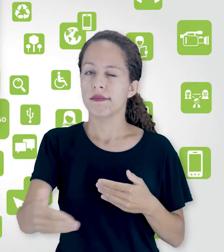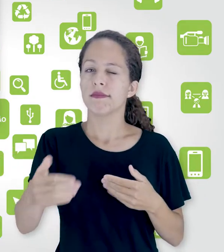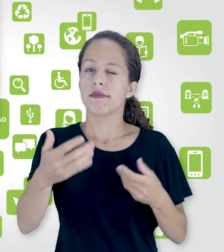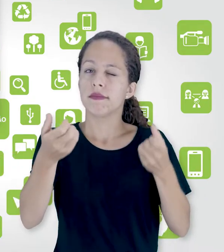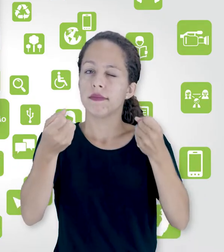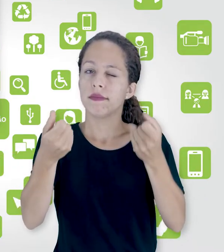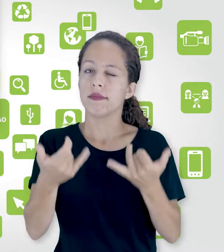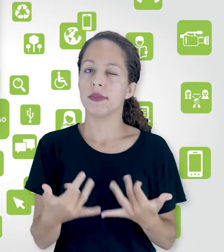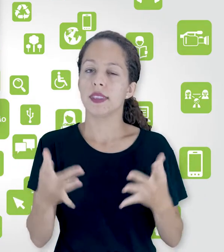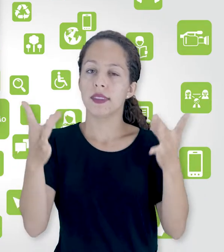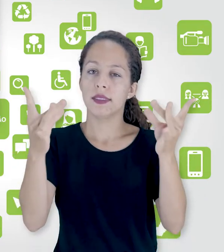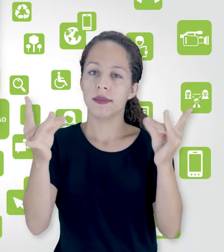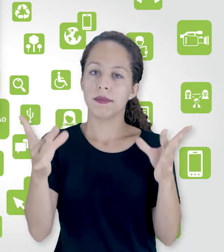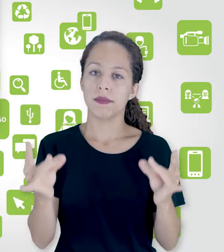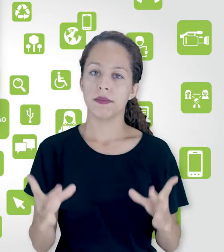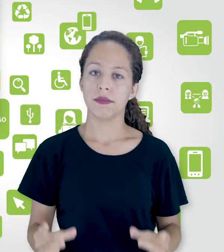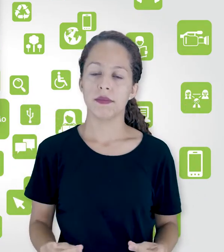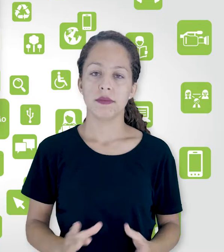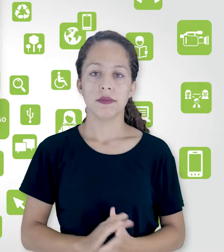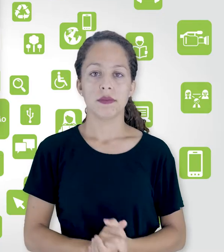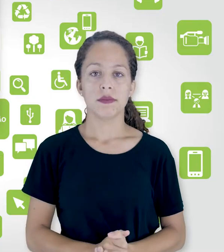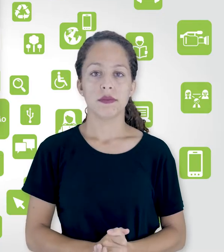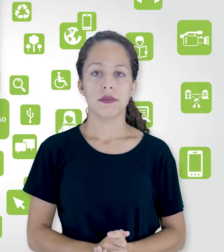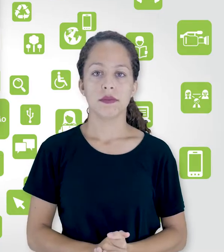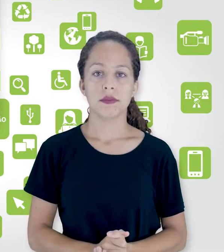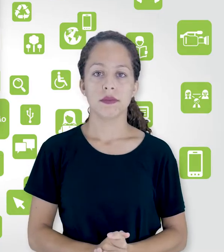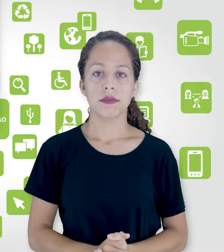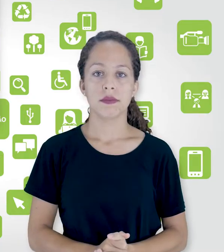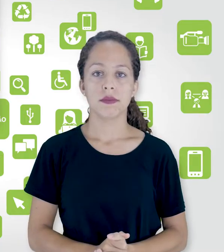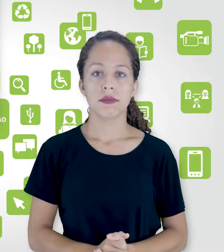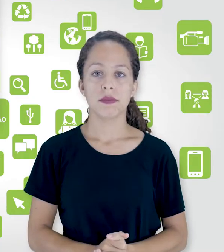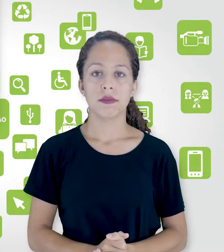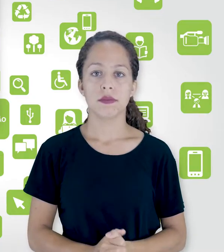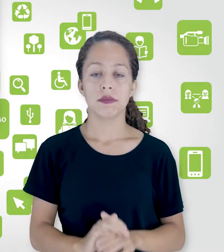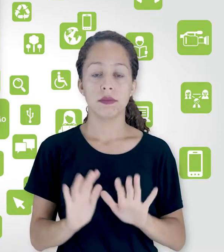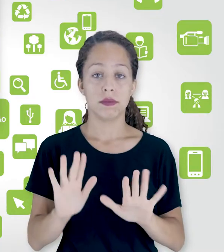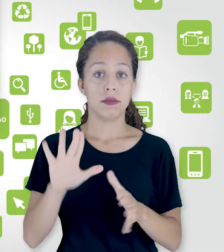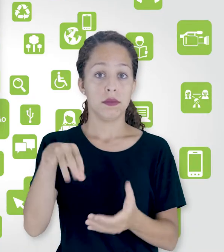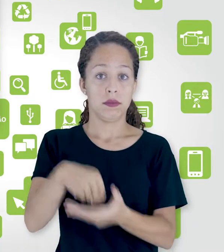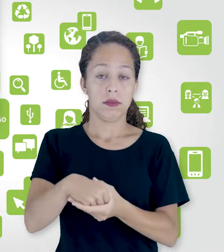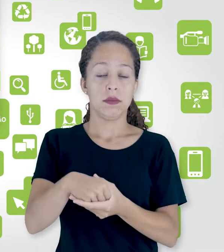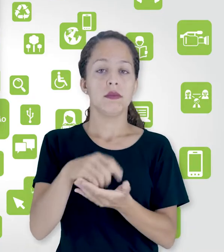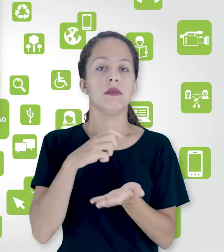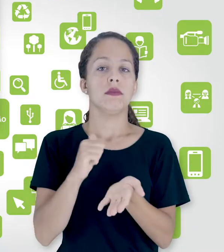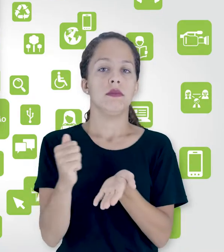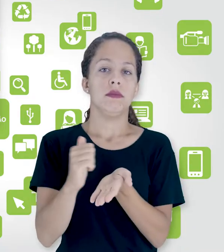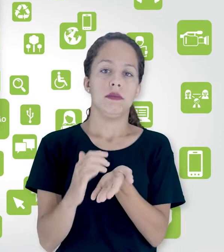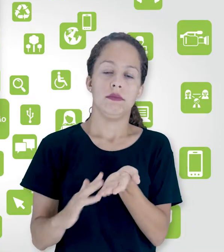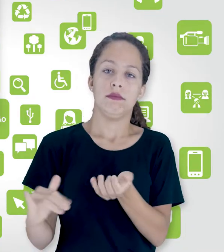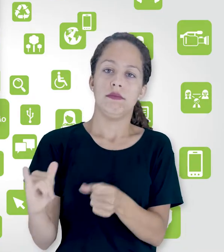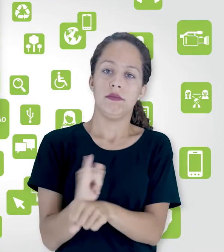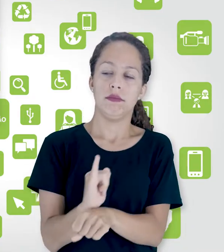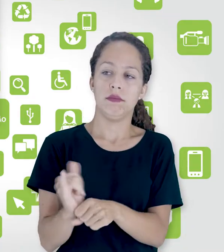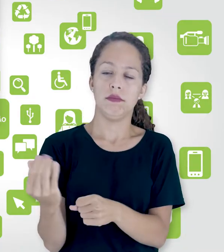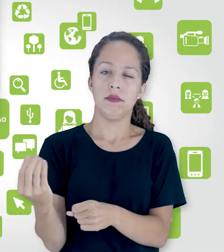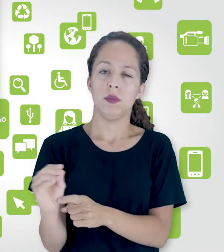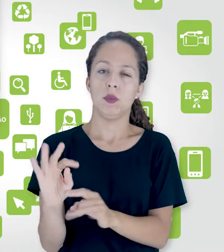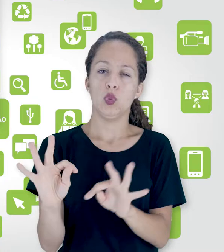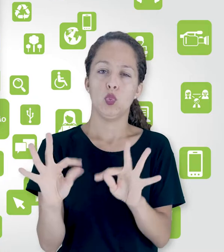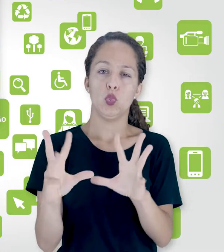detalhar mais. Mas, a princípio, vão ser atividades, recursos, vou deixar tudo aqui.